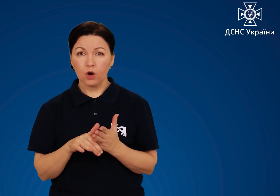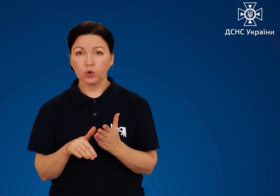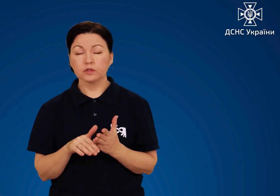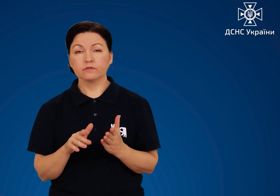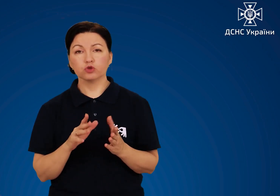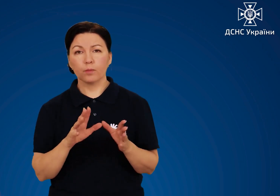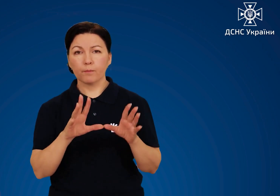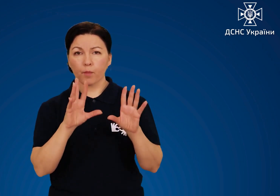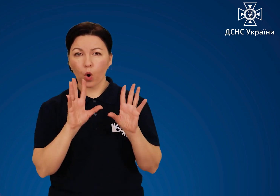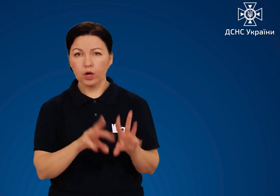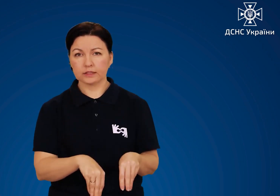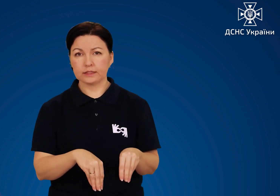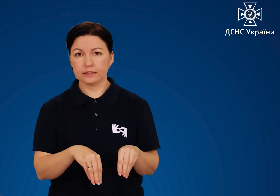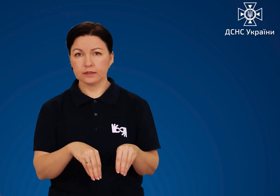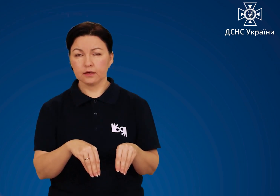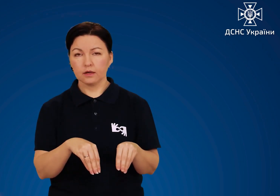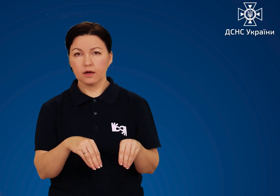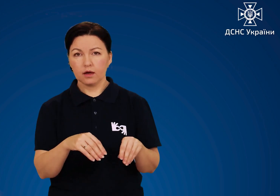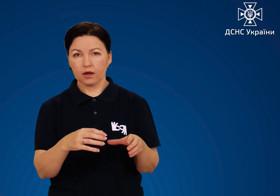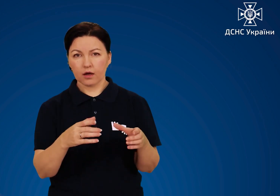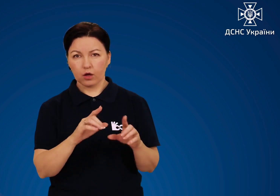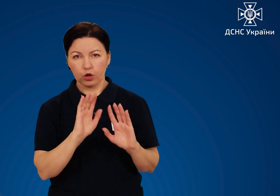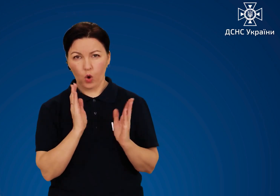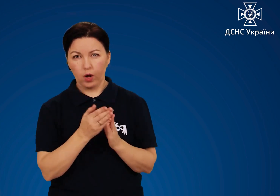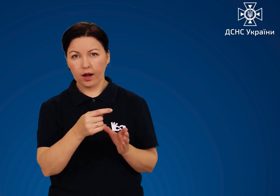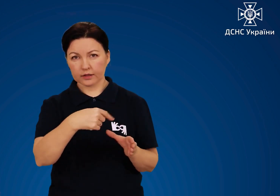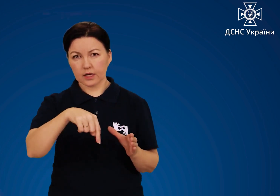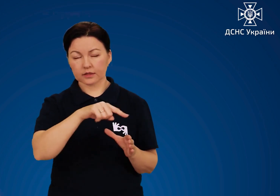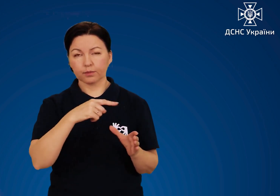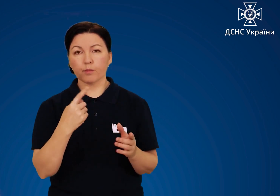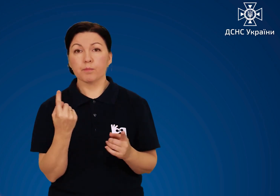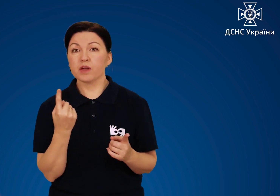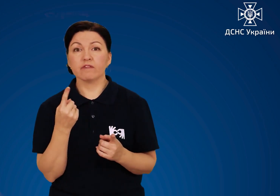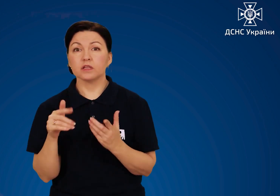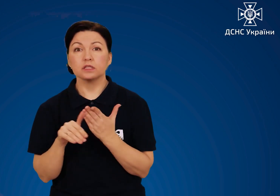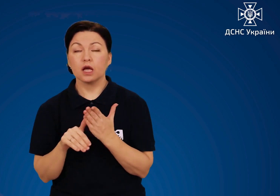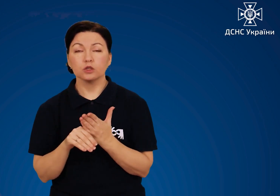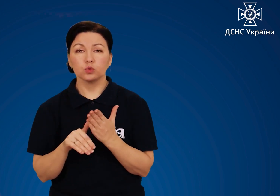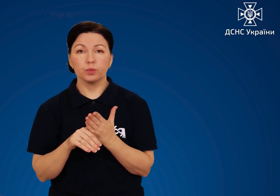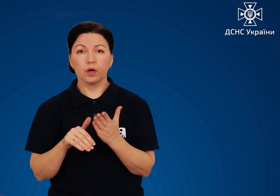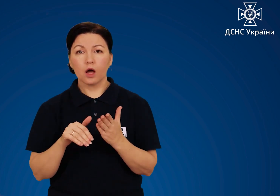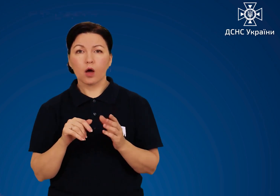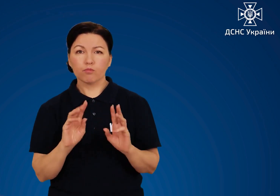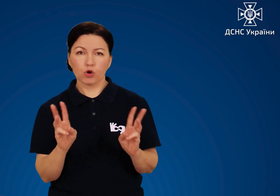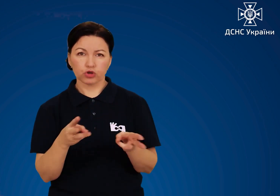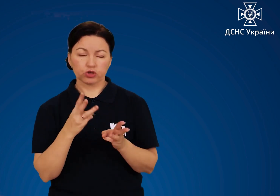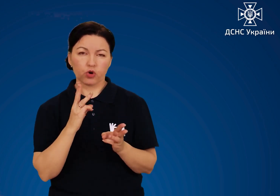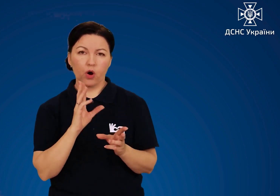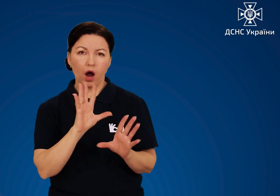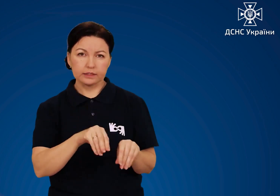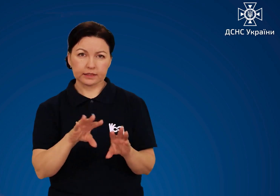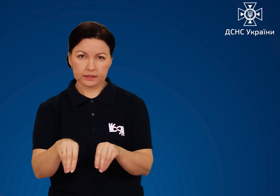за можливості заходів щодо гасіння, локалізацію пожежі первинними засобами